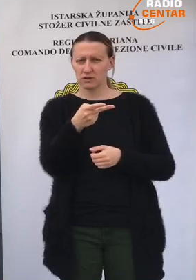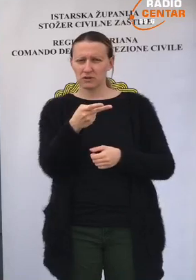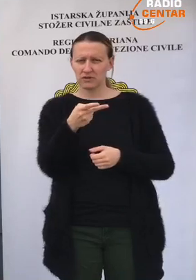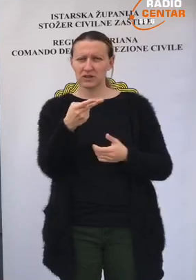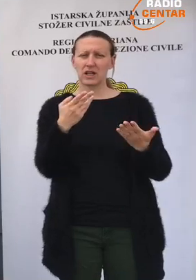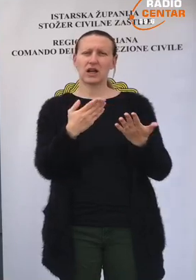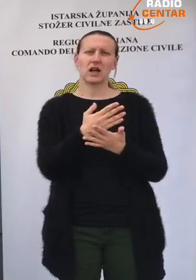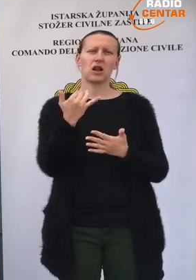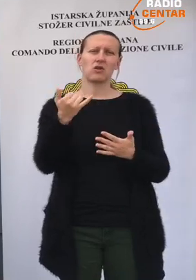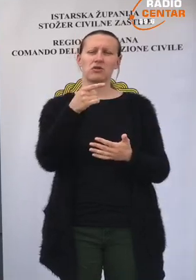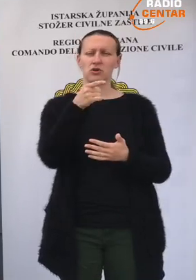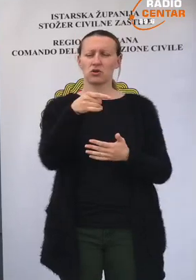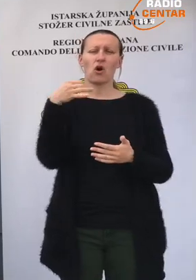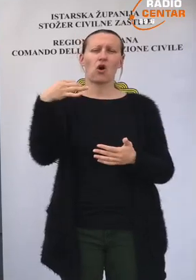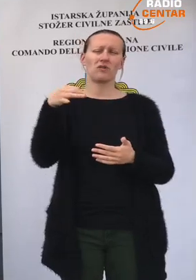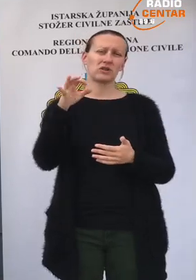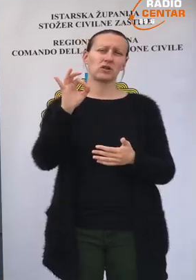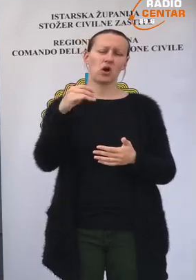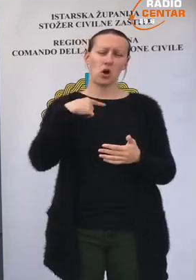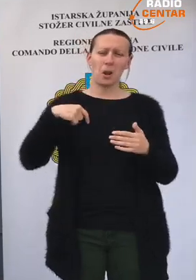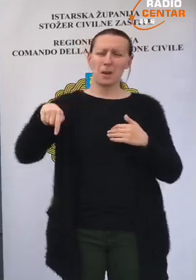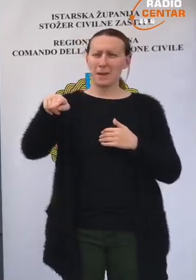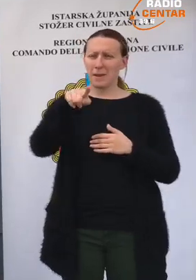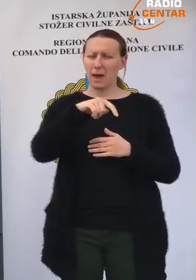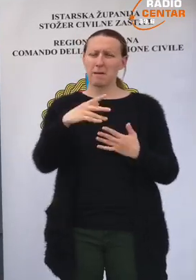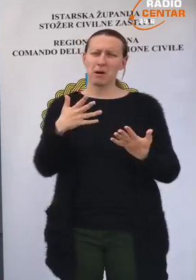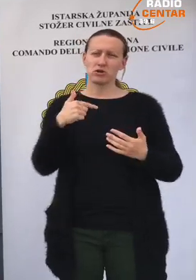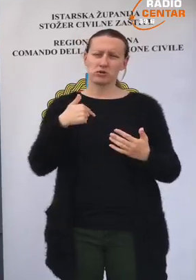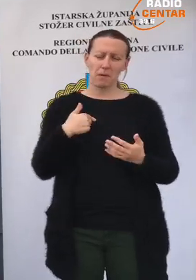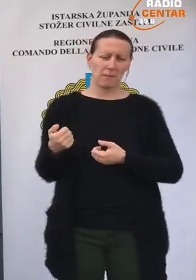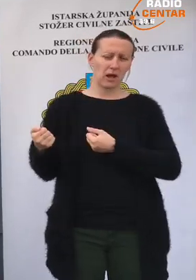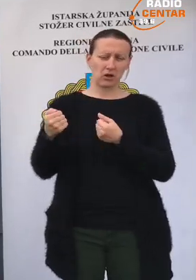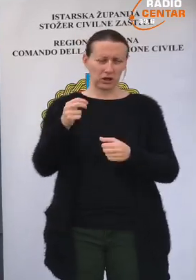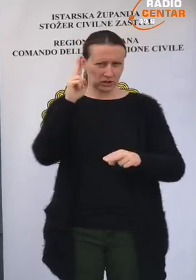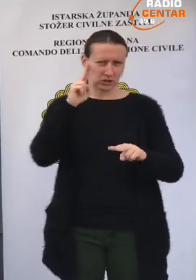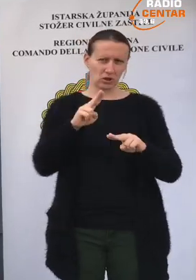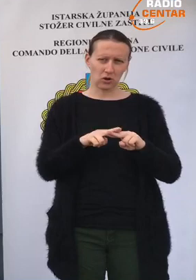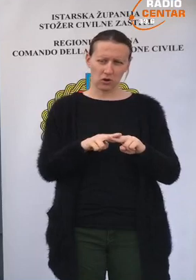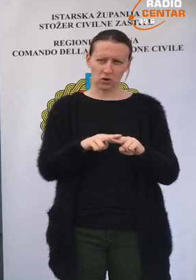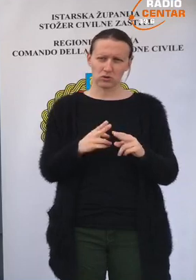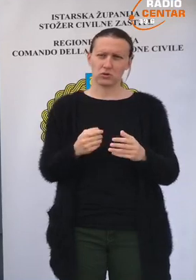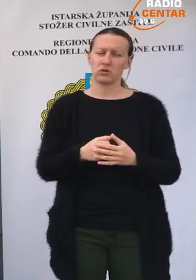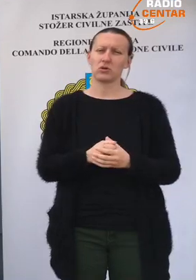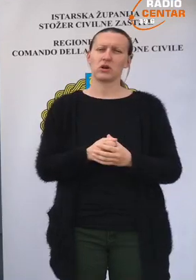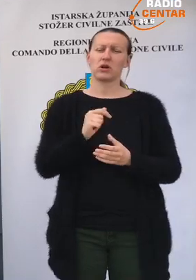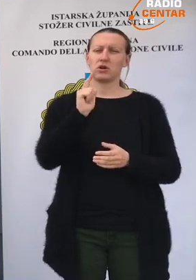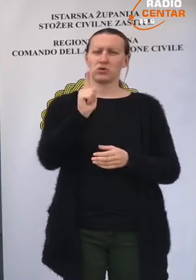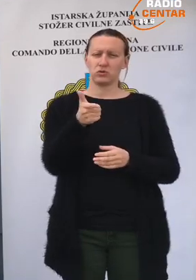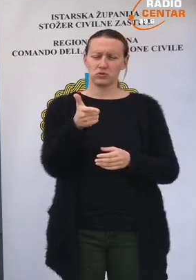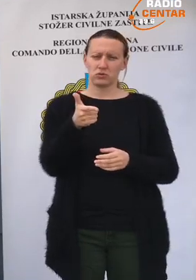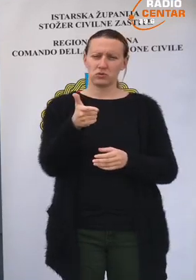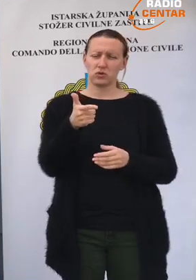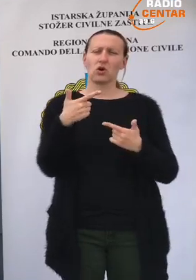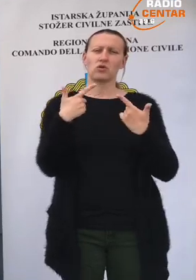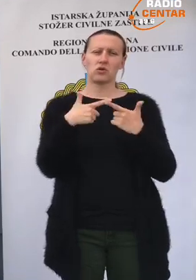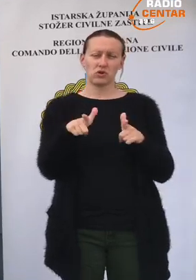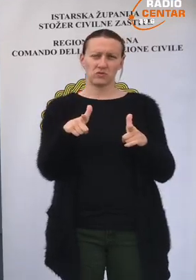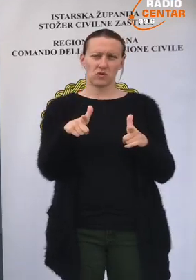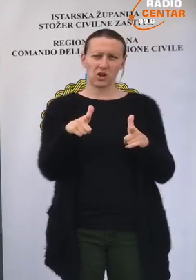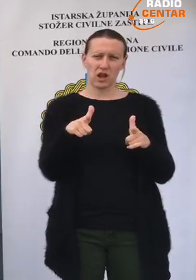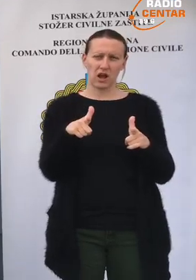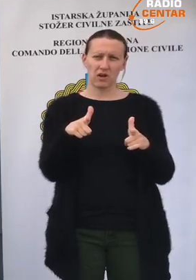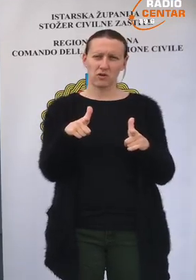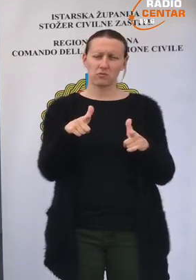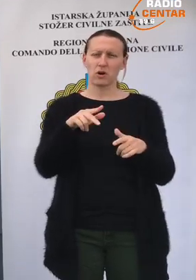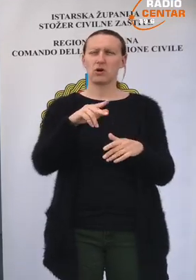vidjeti, ali uvijek će to ovisiti o nama kako ćemo mi donositi odluke. Druga stvar, dozvoljavamo